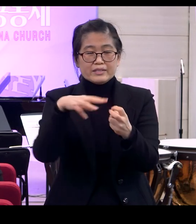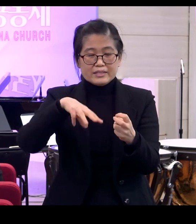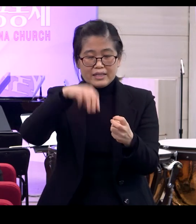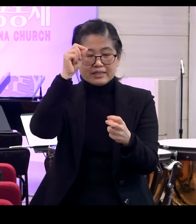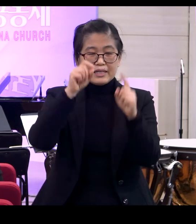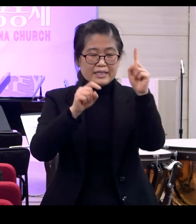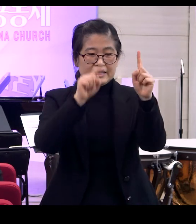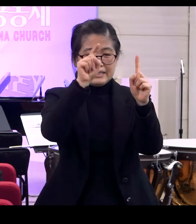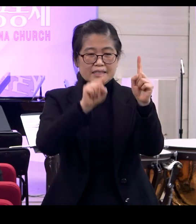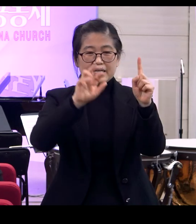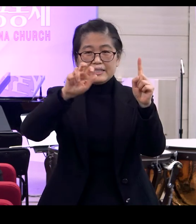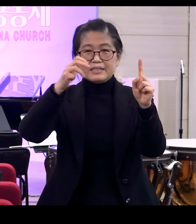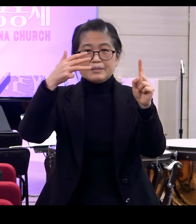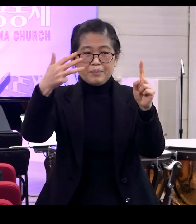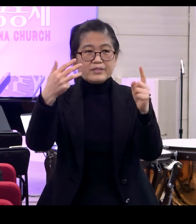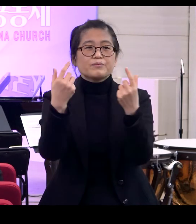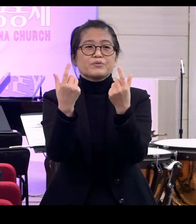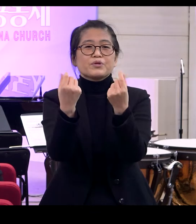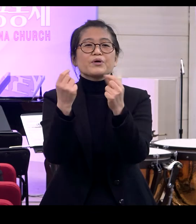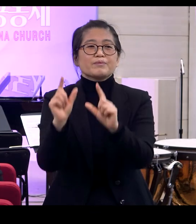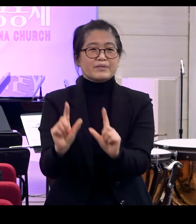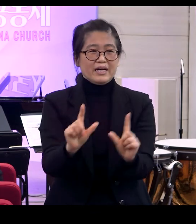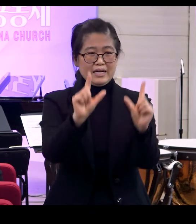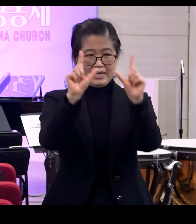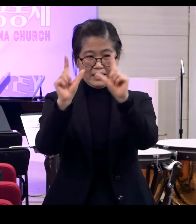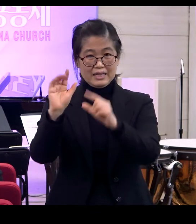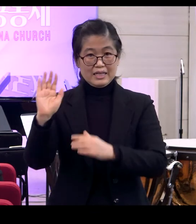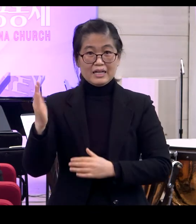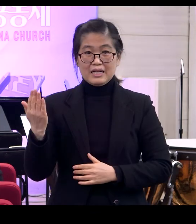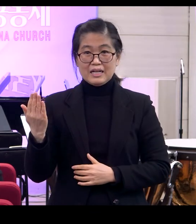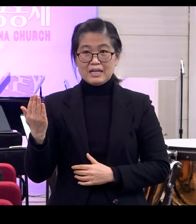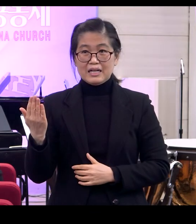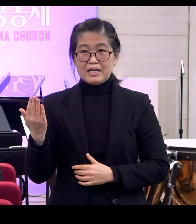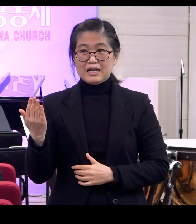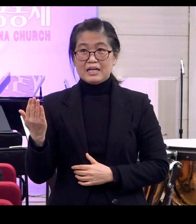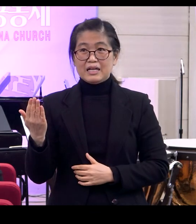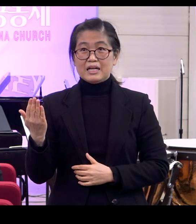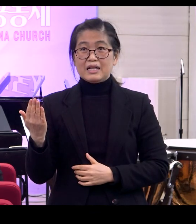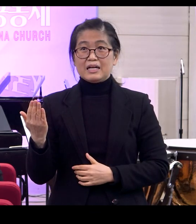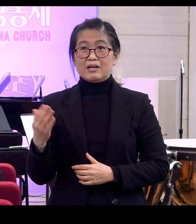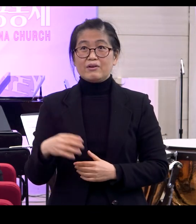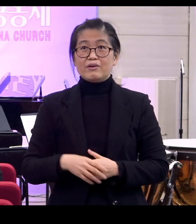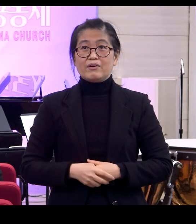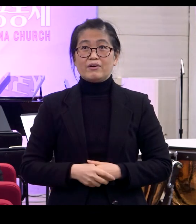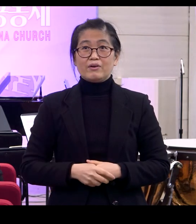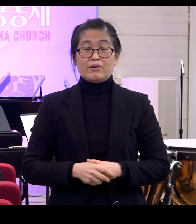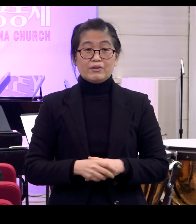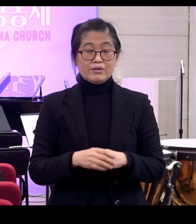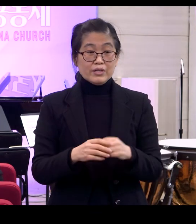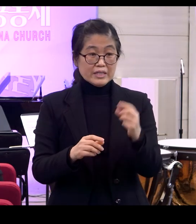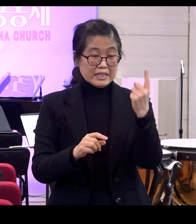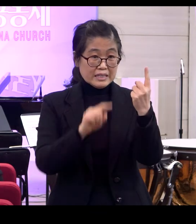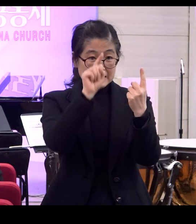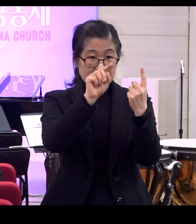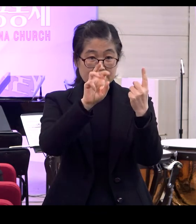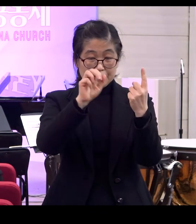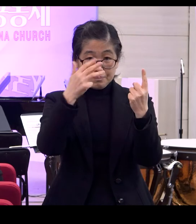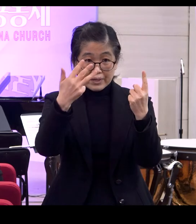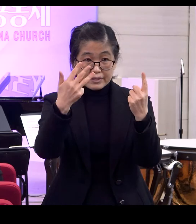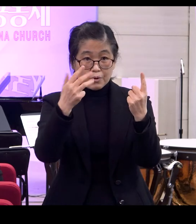28절 말씀대로 살아야 된다 그 얘기죠 예 창세기 1장 28절 말씀대로